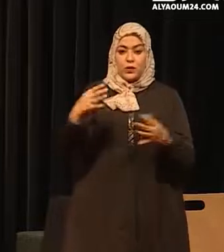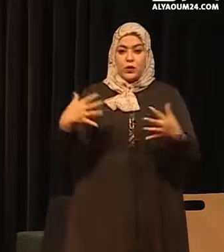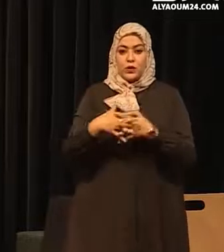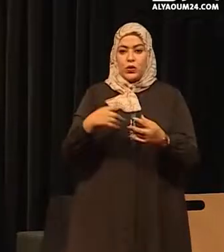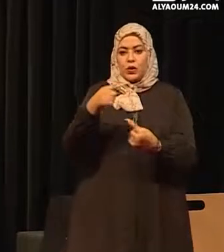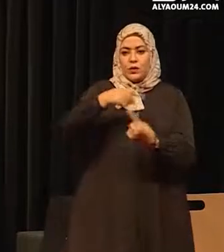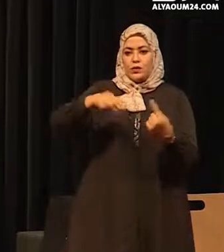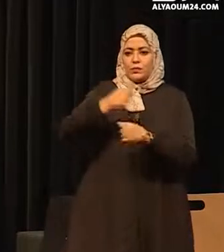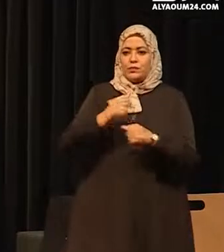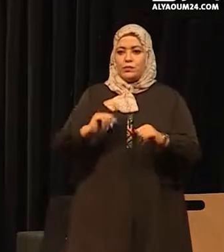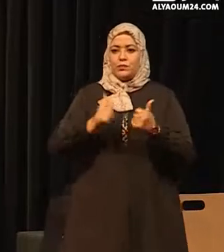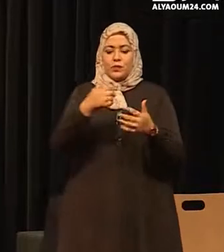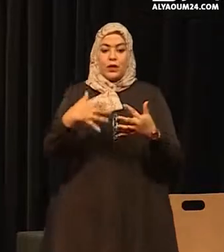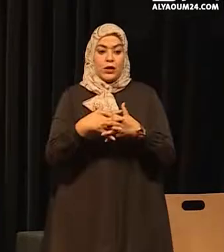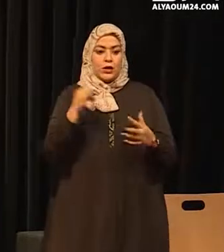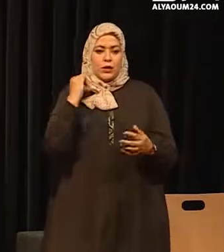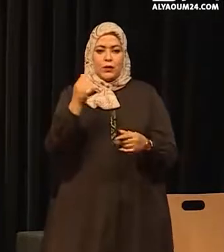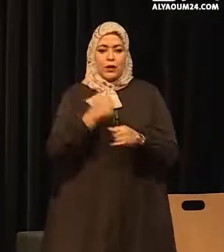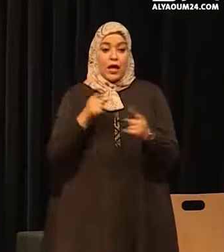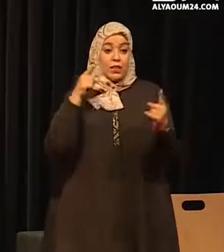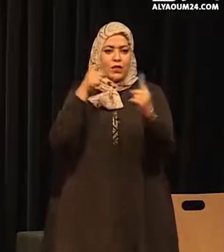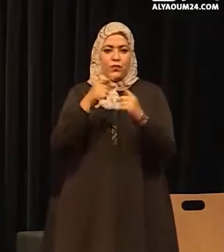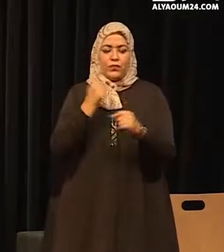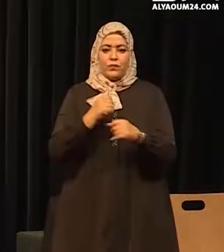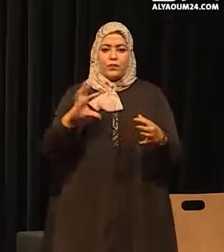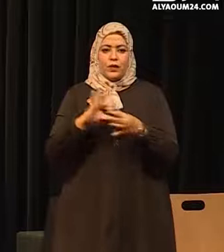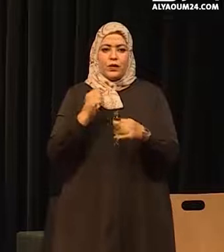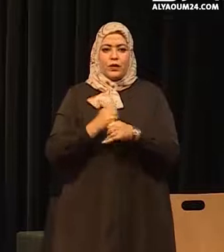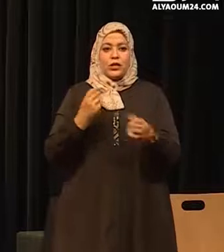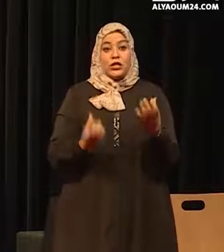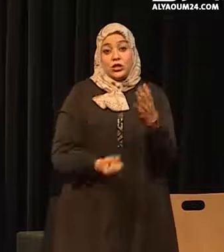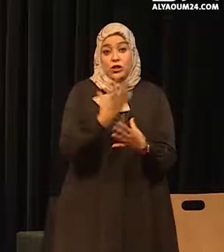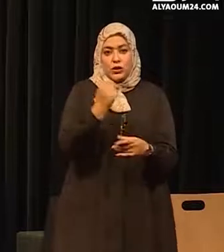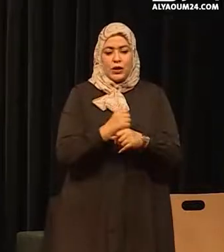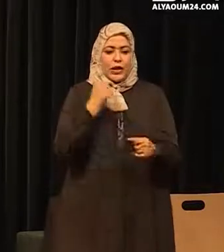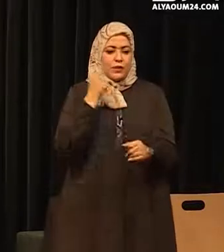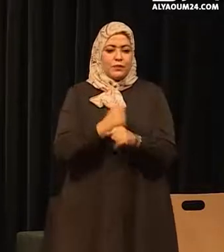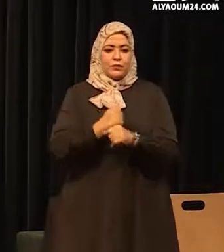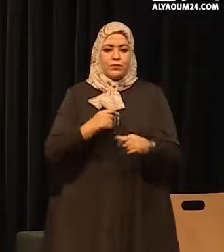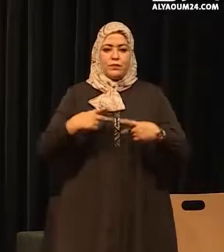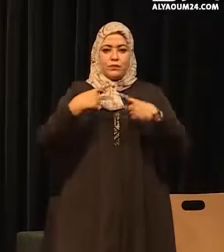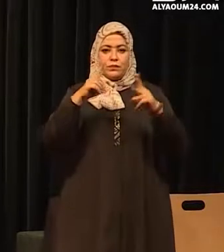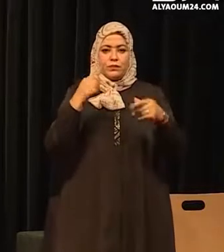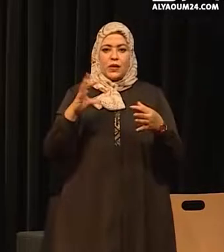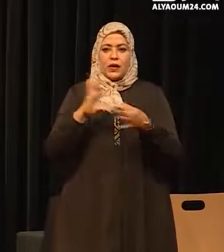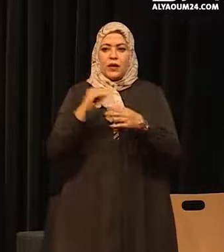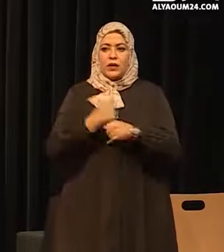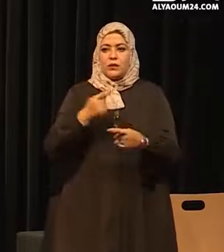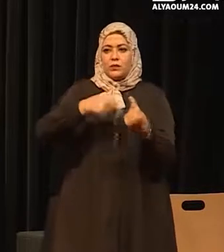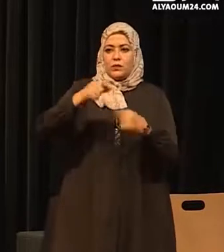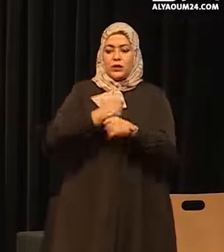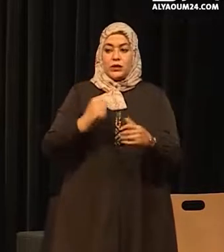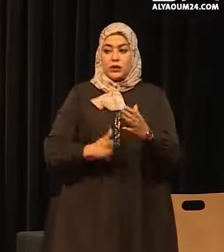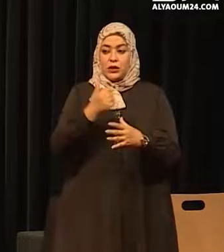لتمنى الدمجة الممتكة ومستدامة التي تهدف إلى اعتماد جيد جديد من الخدمات وفق منظور يهدف إلى عصرنة